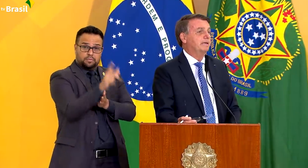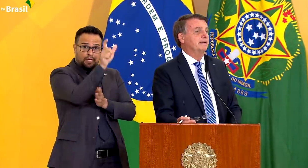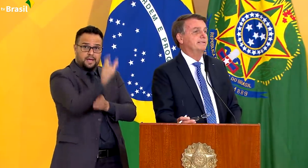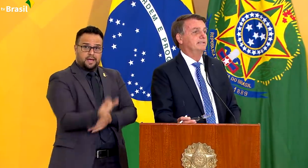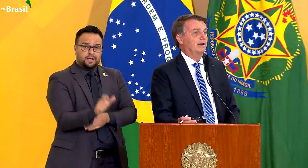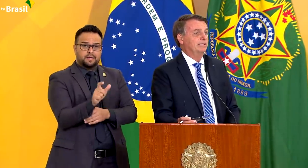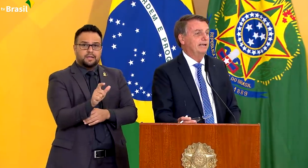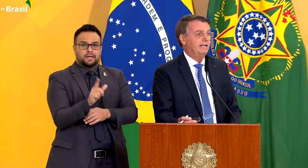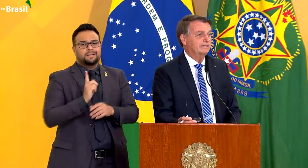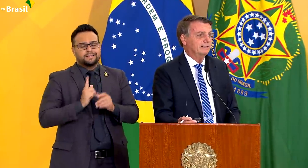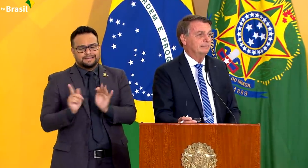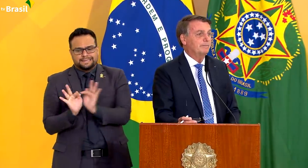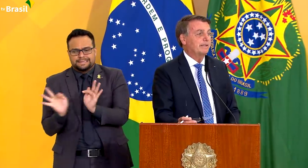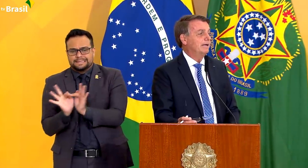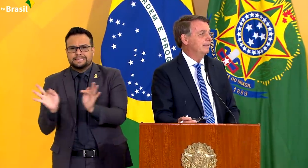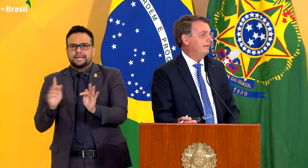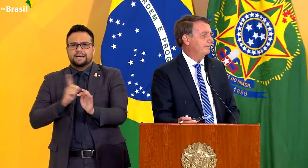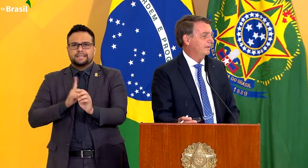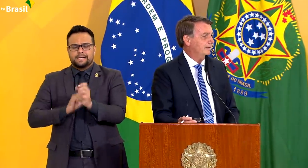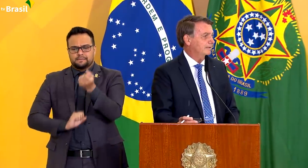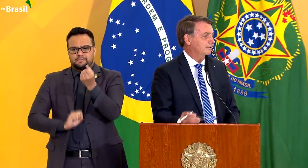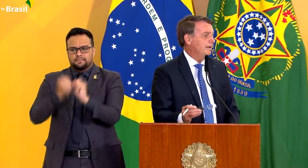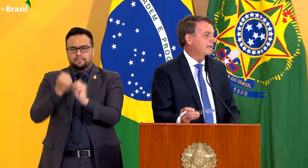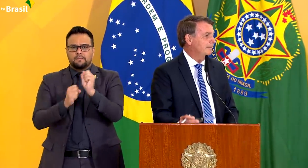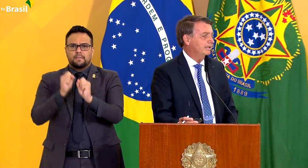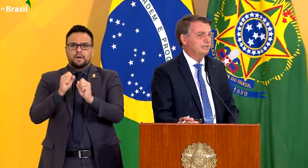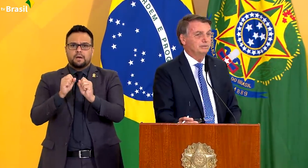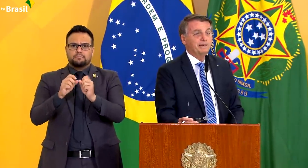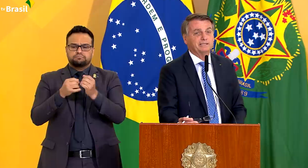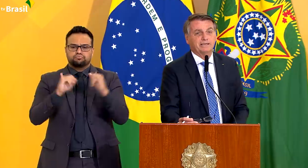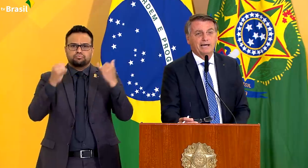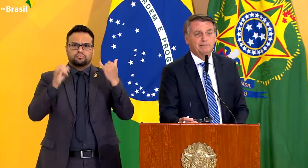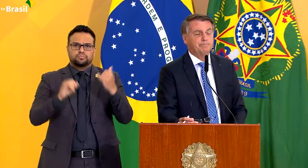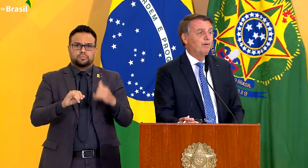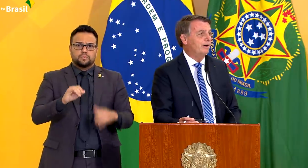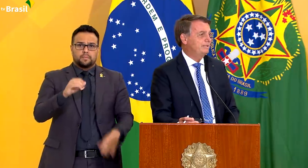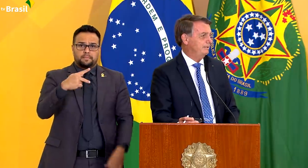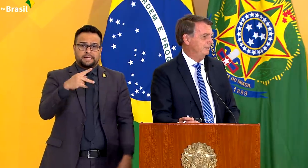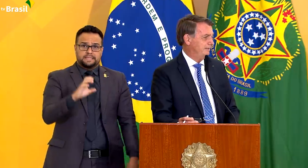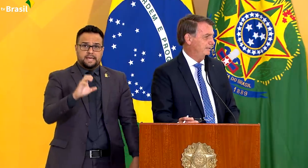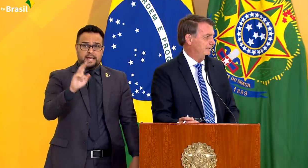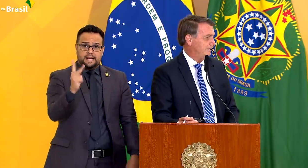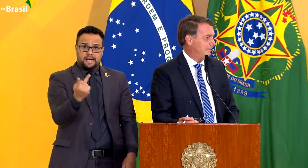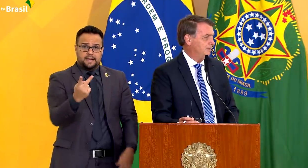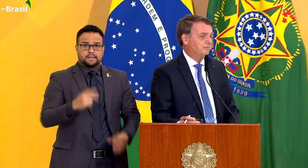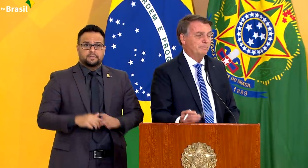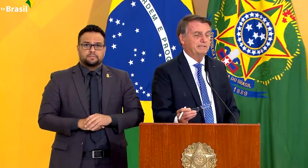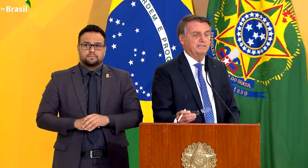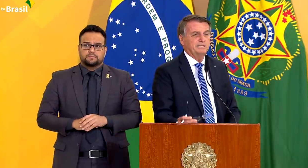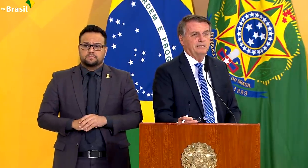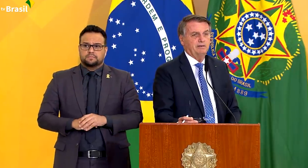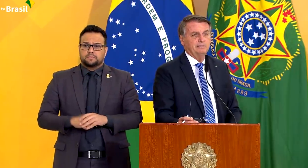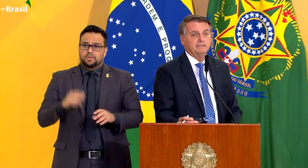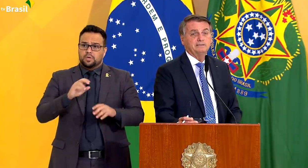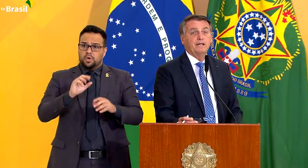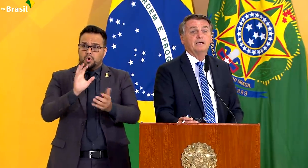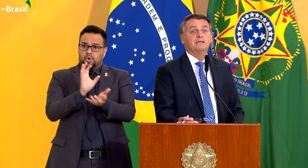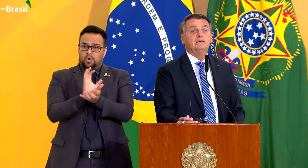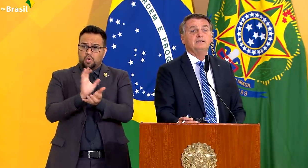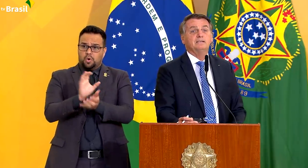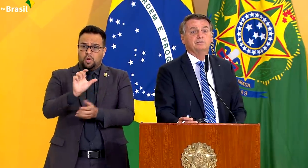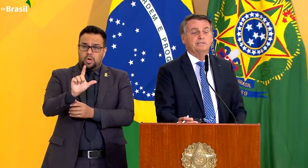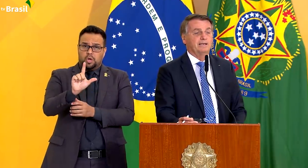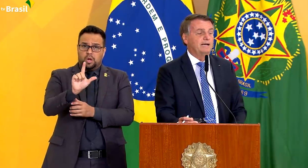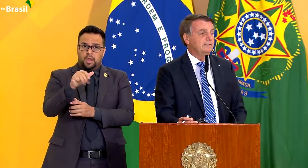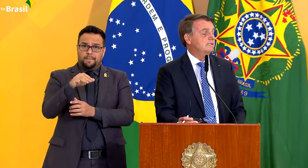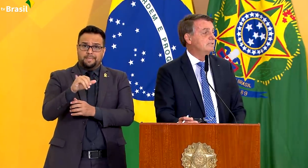quem tem uma pequena central hidrelétrica, uma PCH, uma lâmina de um hectare pode, de forma artesanal, dar de 10